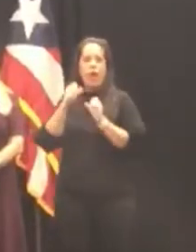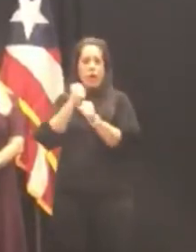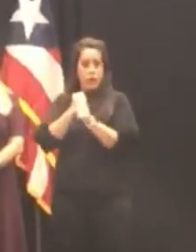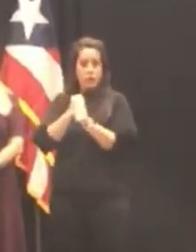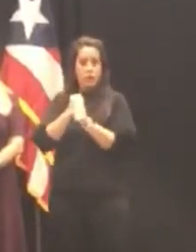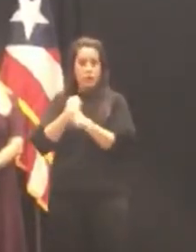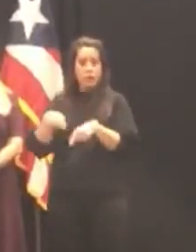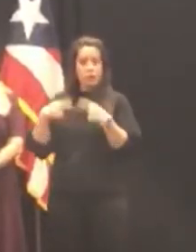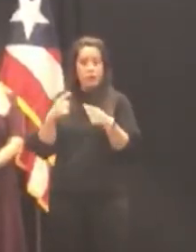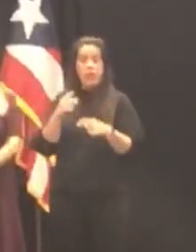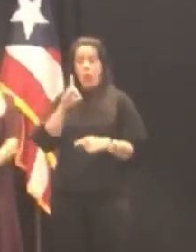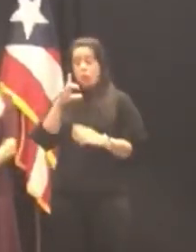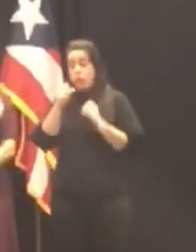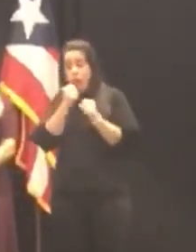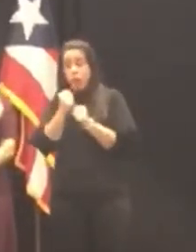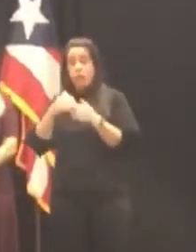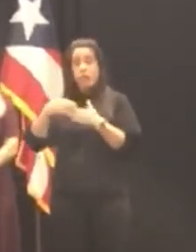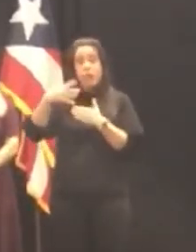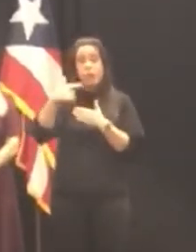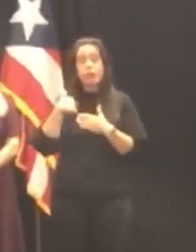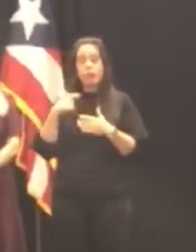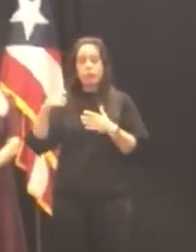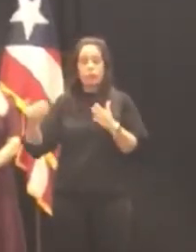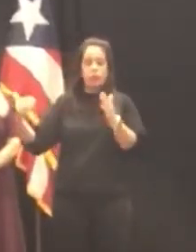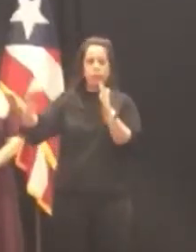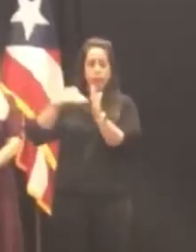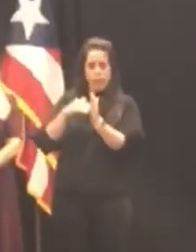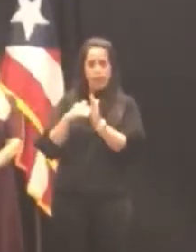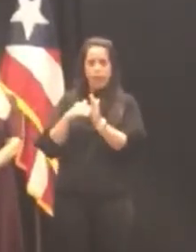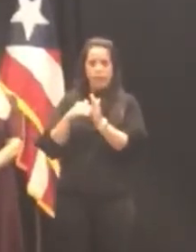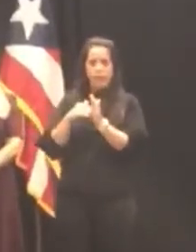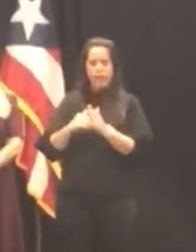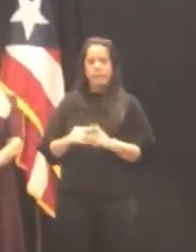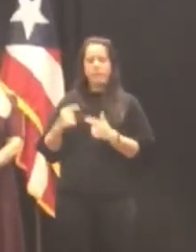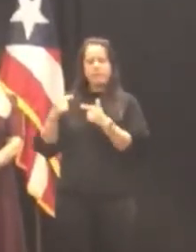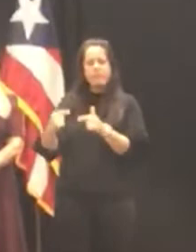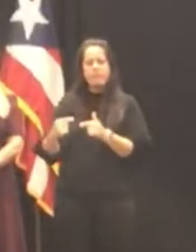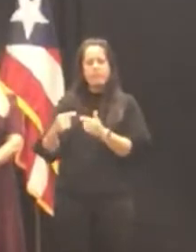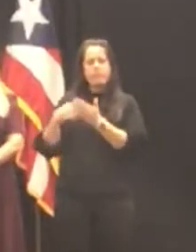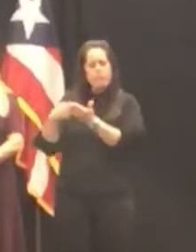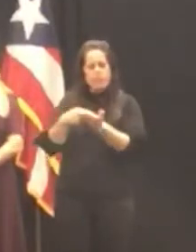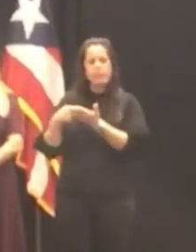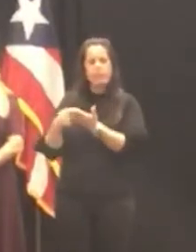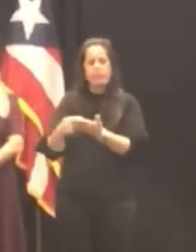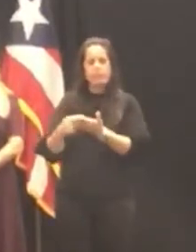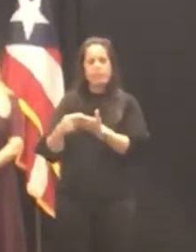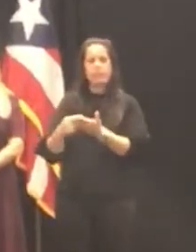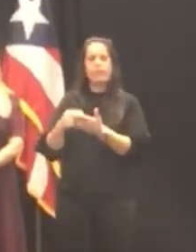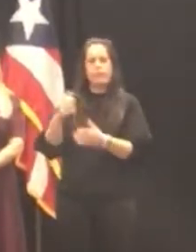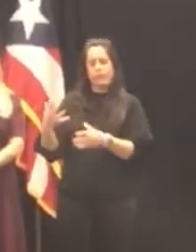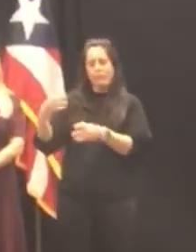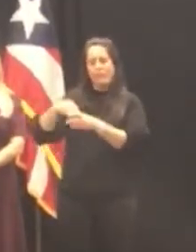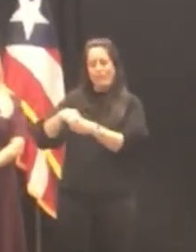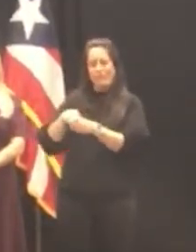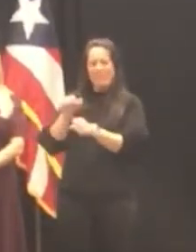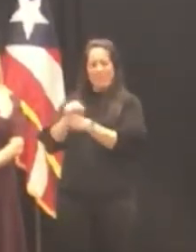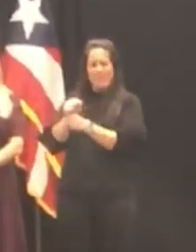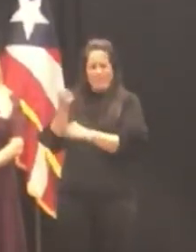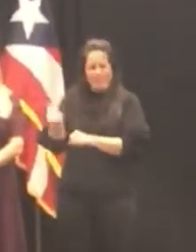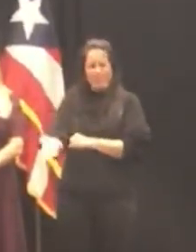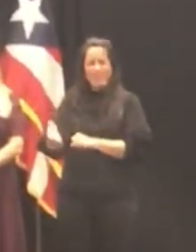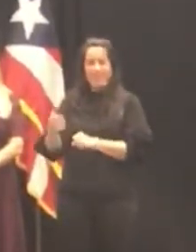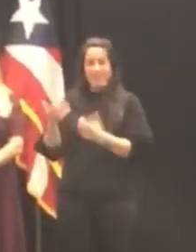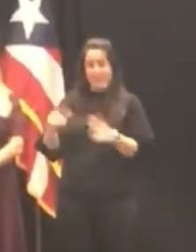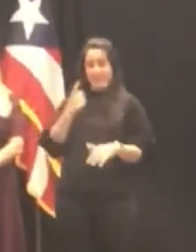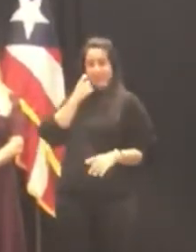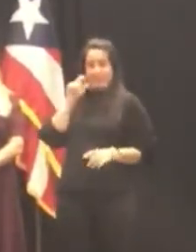después regreso con mucha deferencia nuevamente ante la consideración de este honroso cuerpo como dijo la